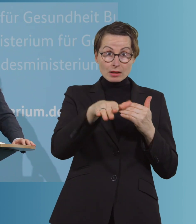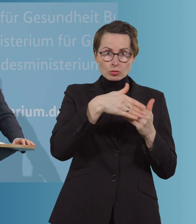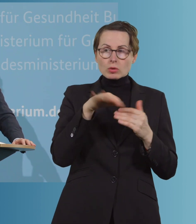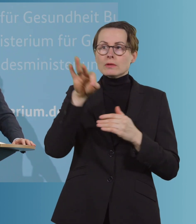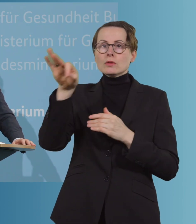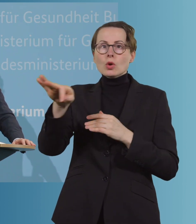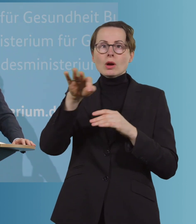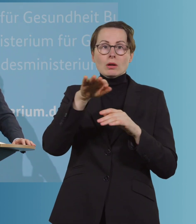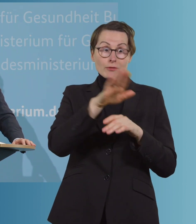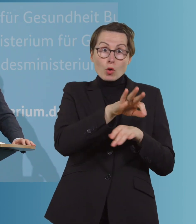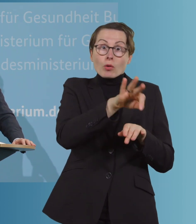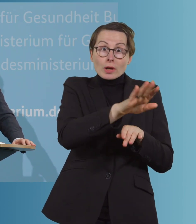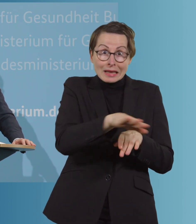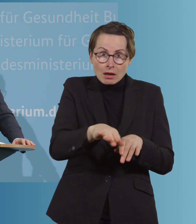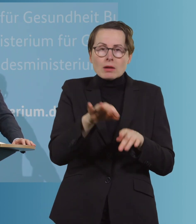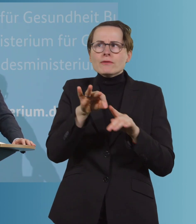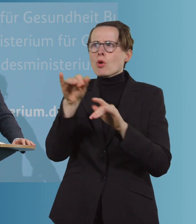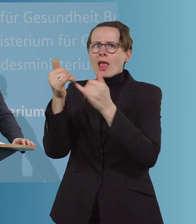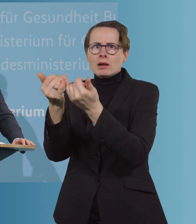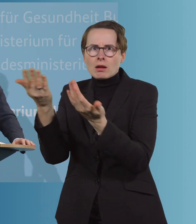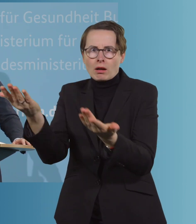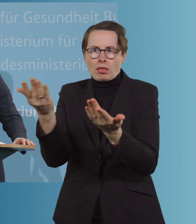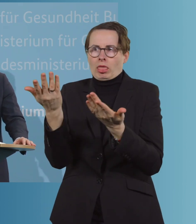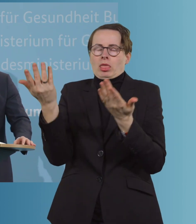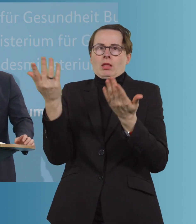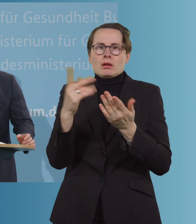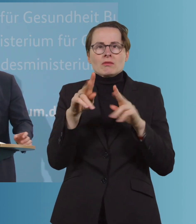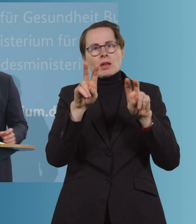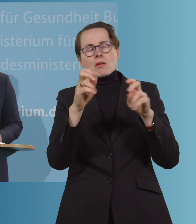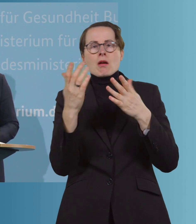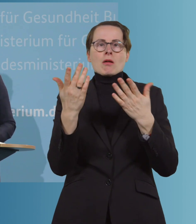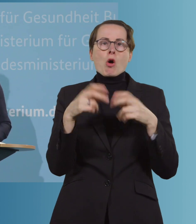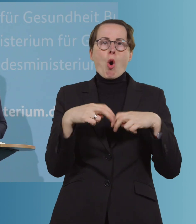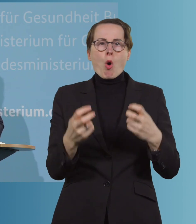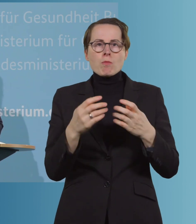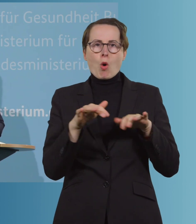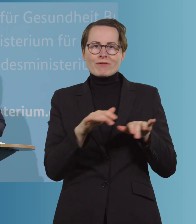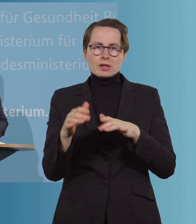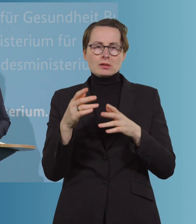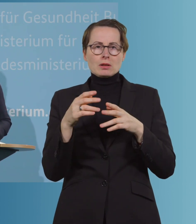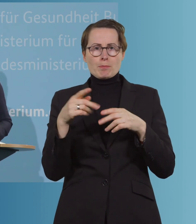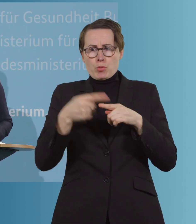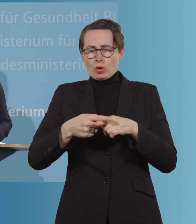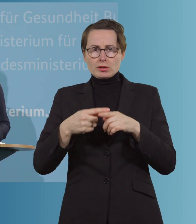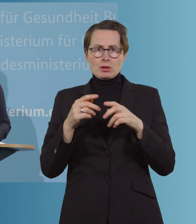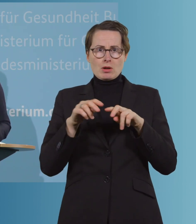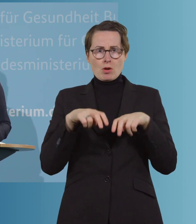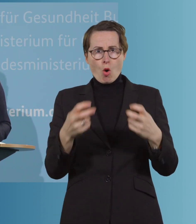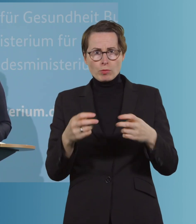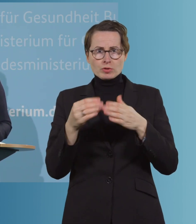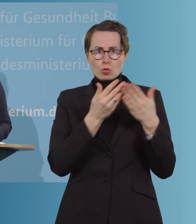Kitas und Schulen kommt. Homeoffice, Homeschooling, das ist vielleicht mal für zwei Stunden irgendwie nett und angenehm. Spätestens dann aber für die